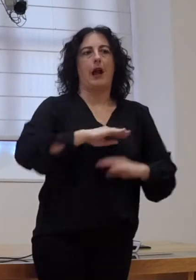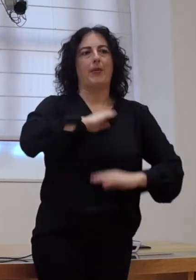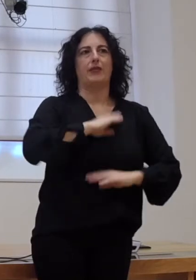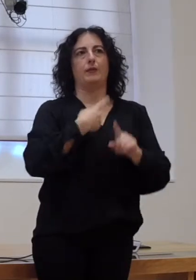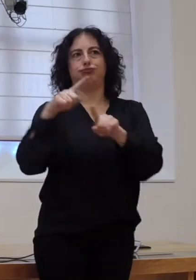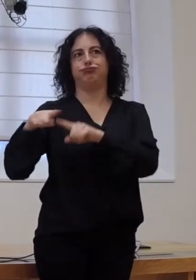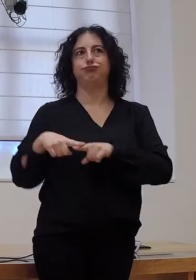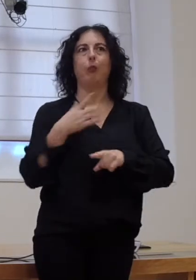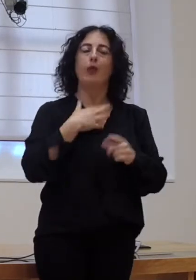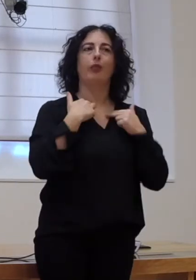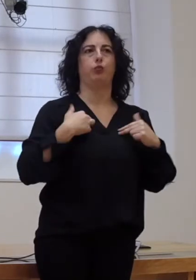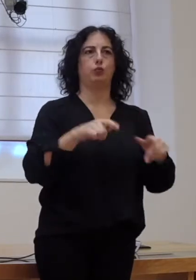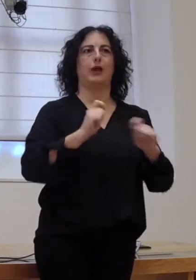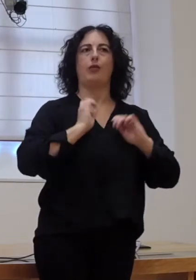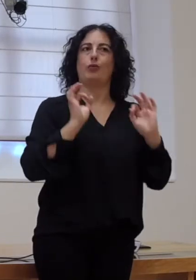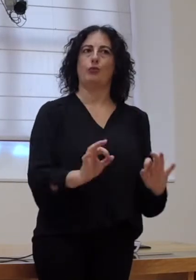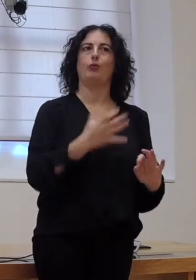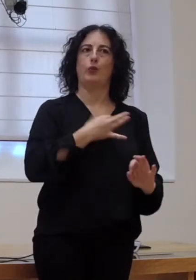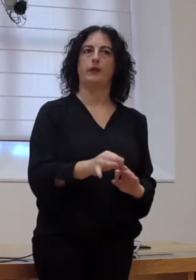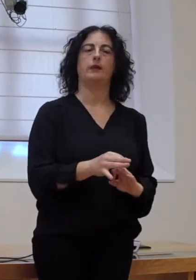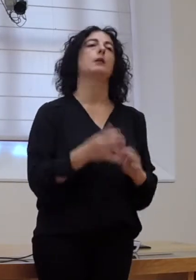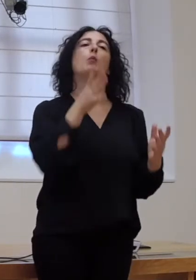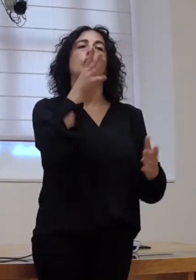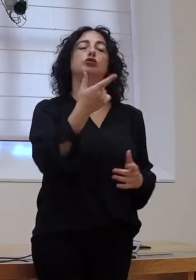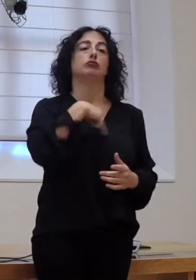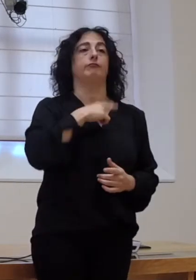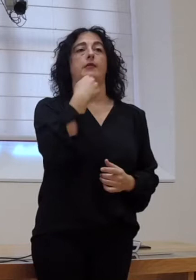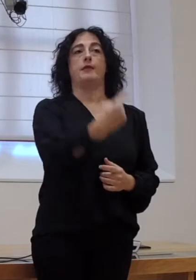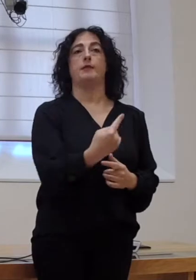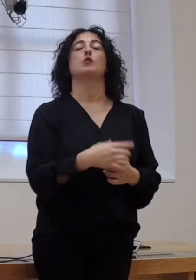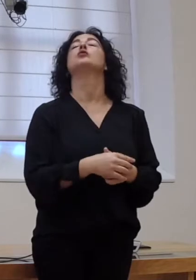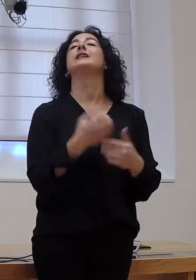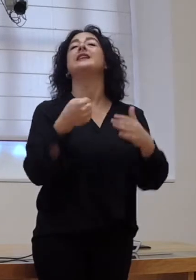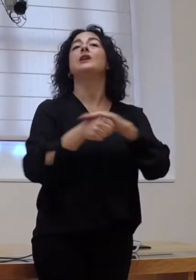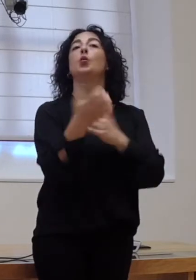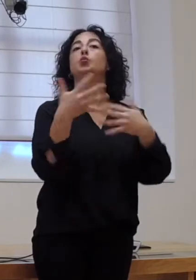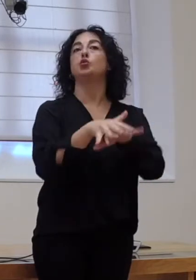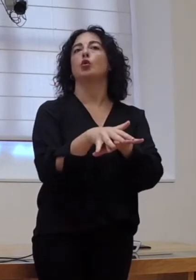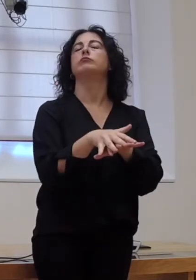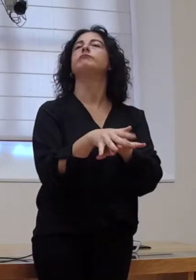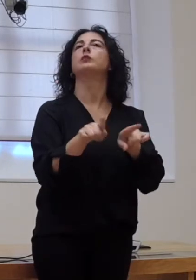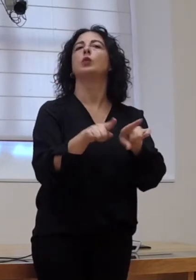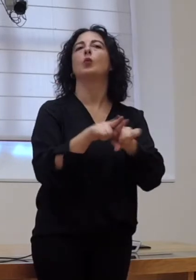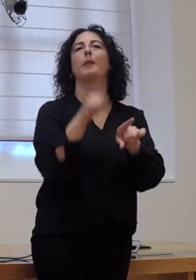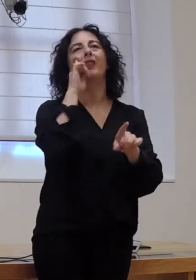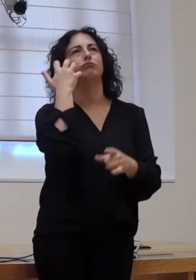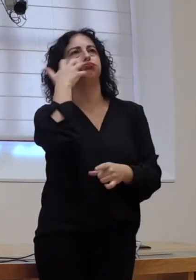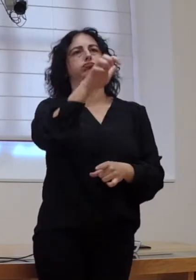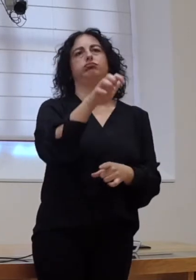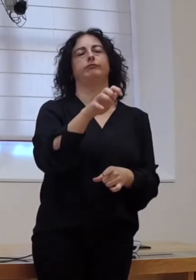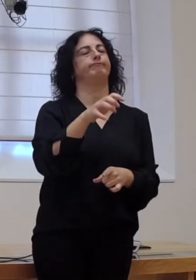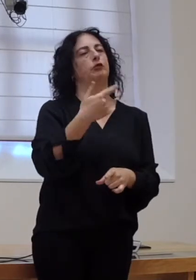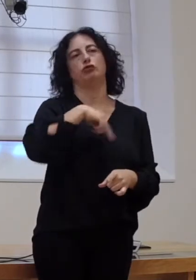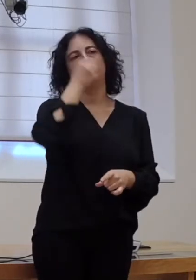puidera ser deputado ou deputada. Por eso, dicimos que a inclusión, pois, entende como unha excepción e nos